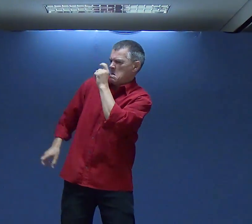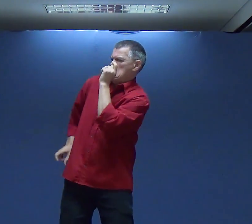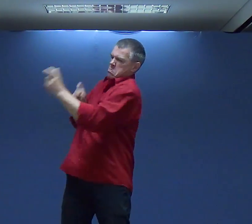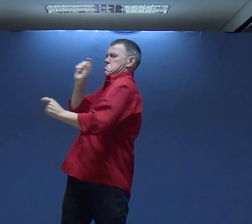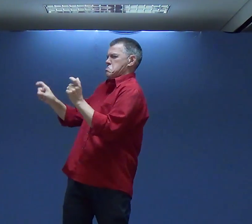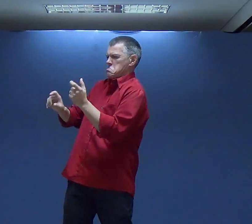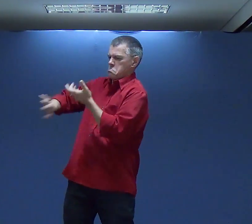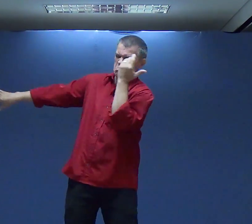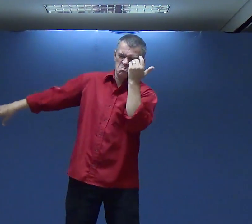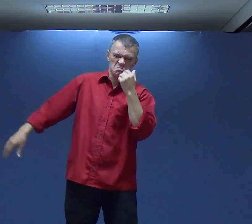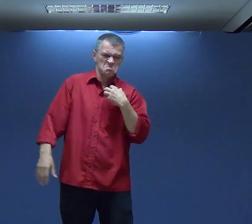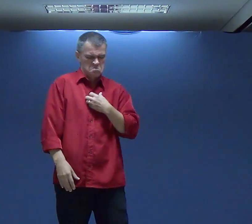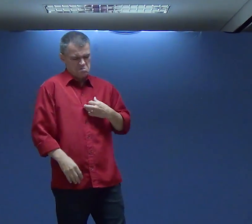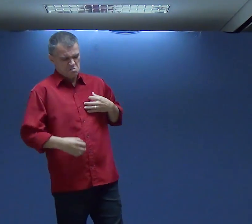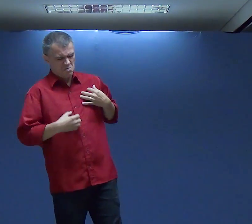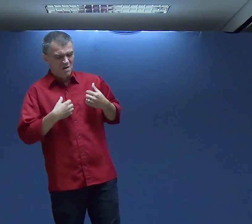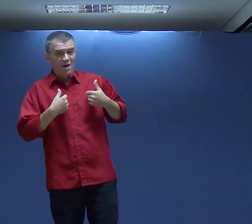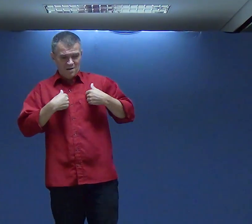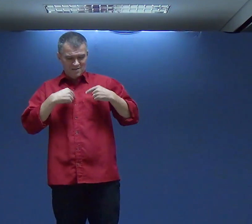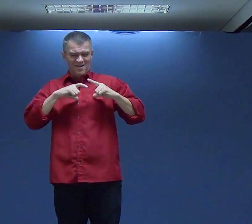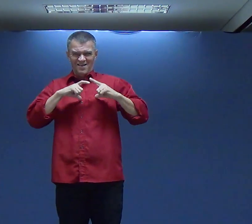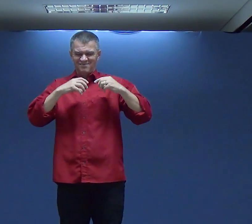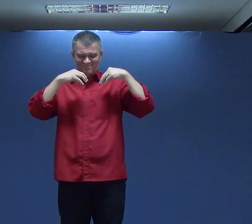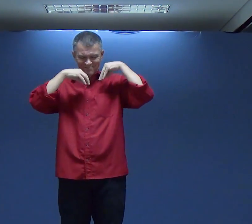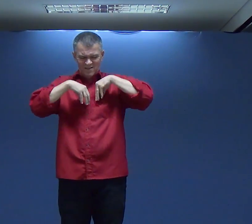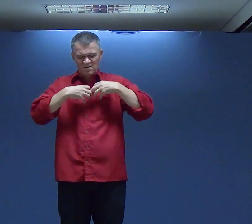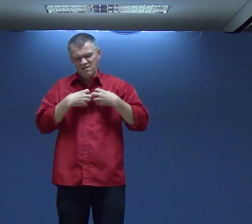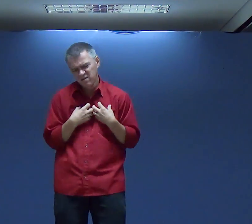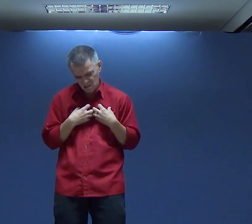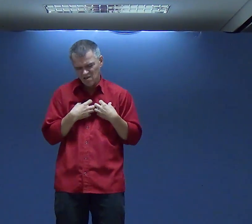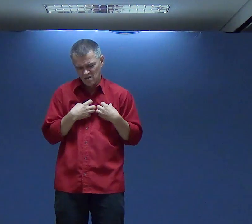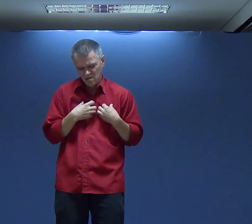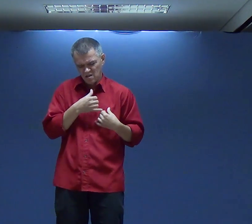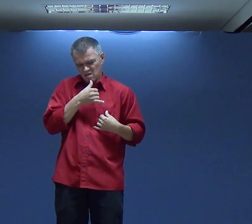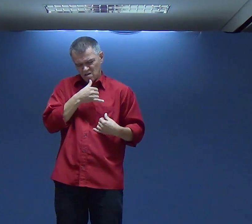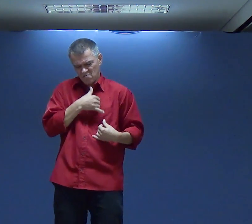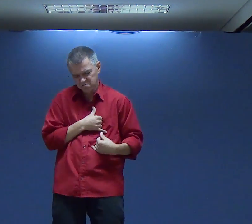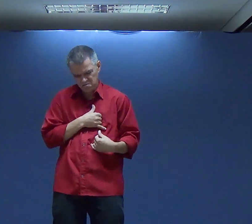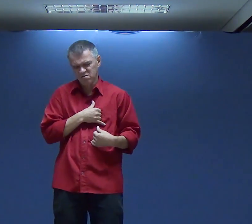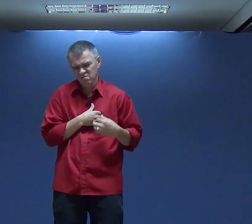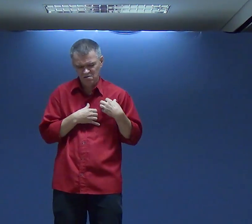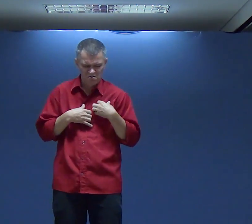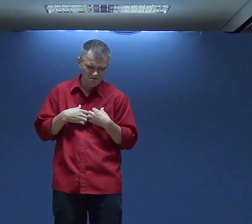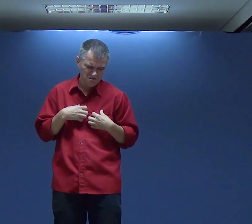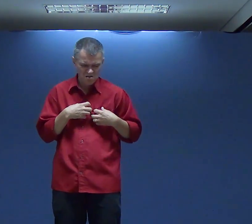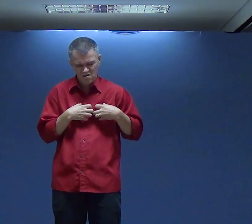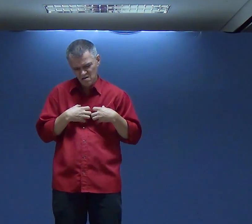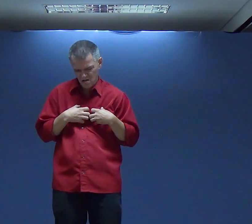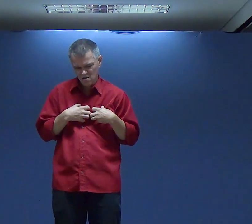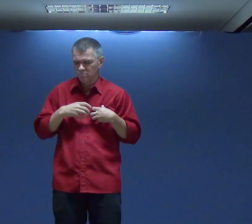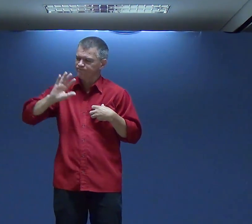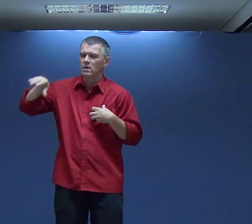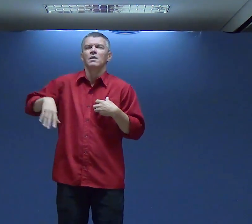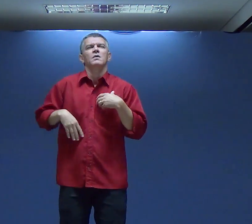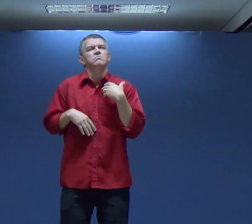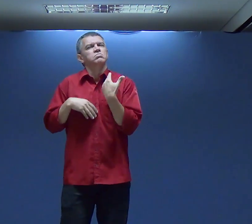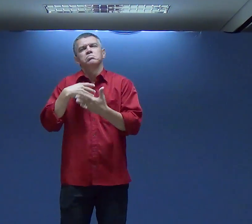Brigas Problemas de relacionamento E eu guardo De mim De Aquele sentimento De tristeza De